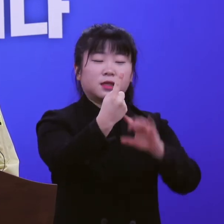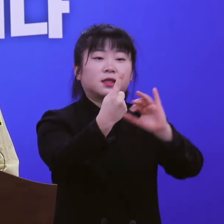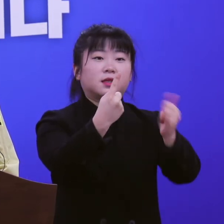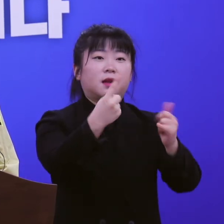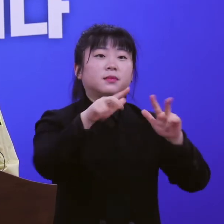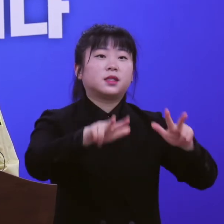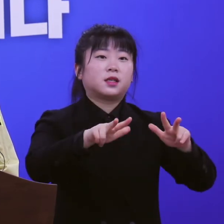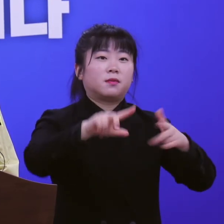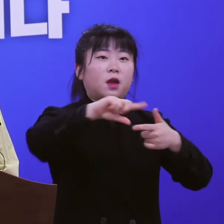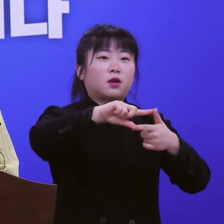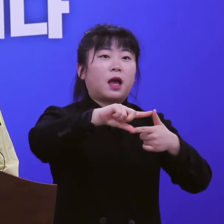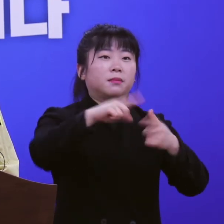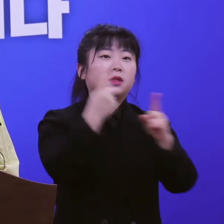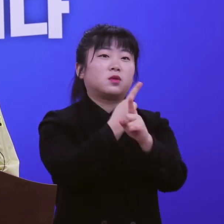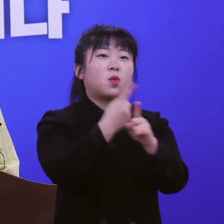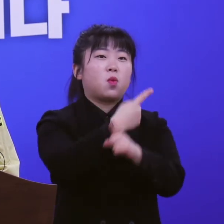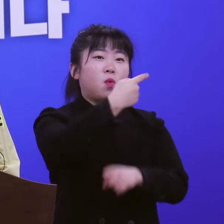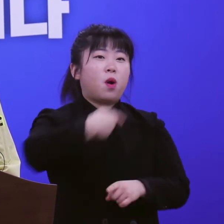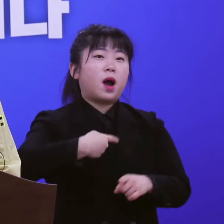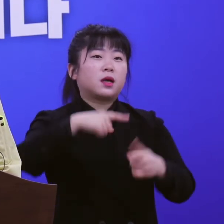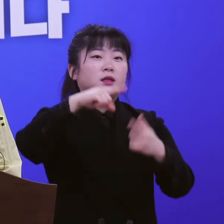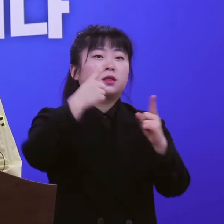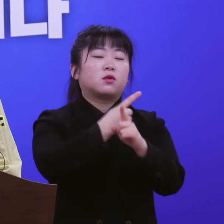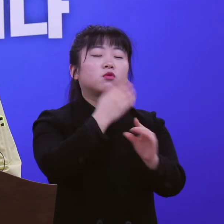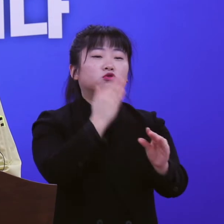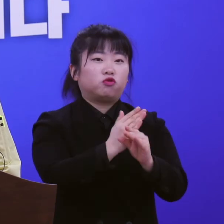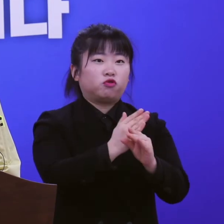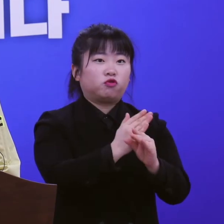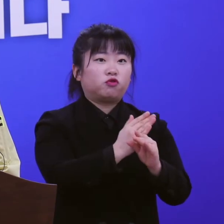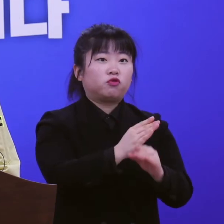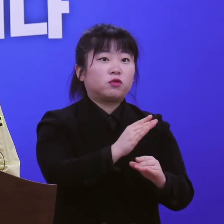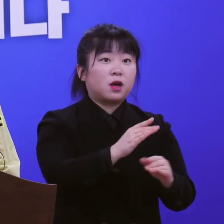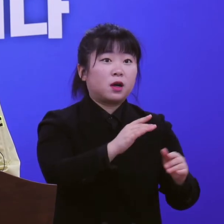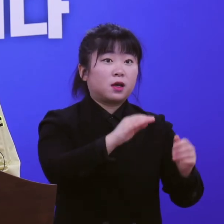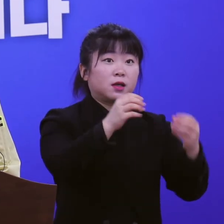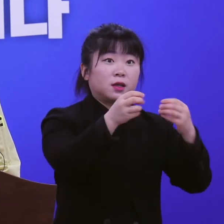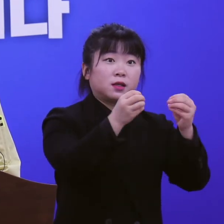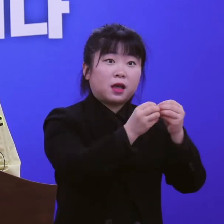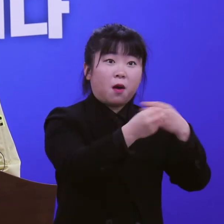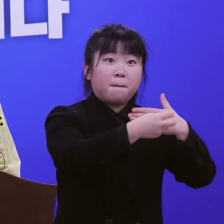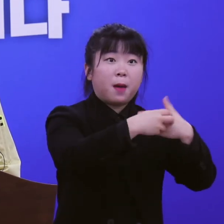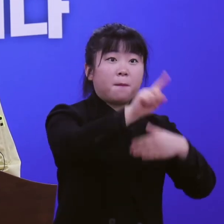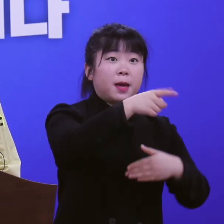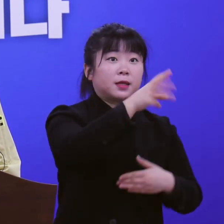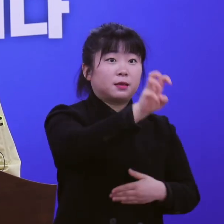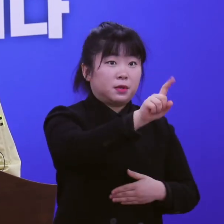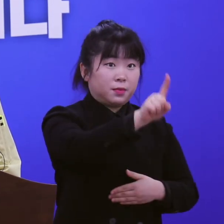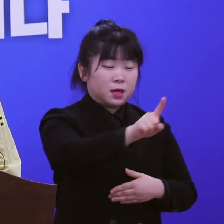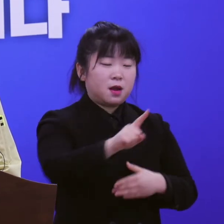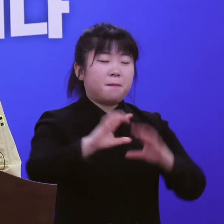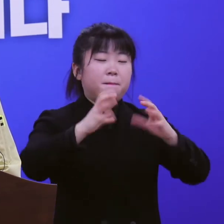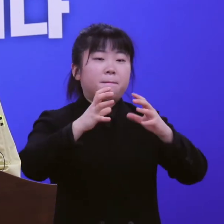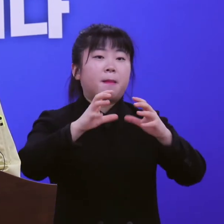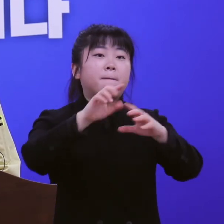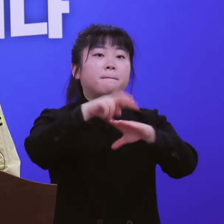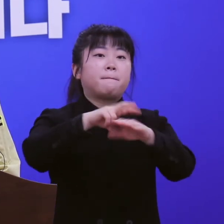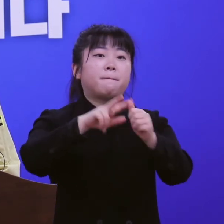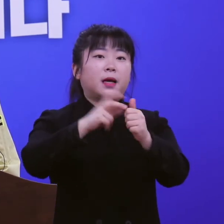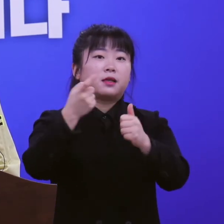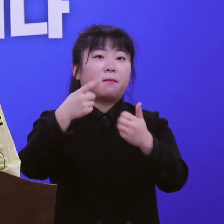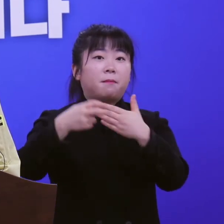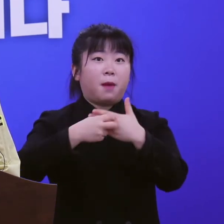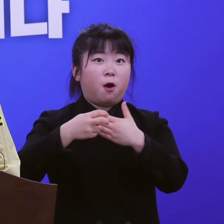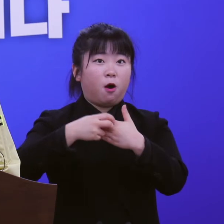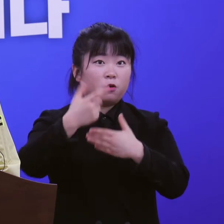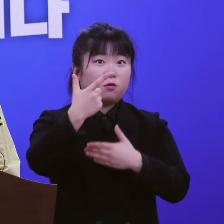창원병원에 132명, 국립마산병원에 101명, 마산의료원에 27명,